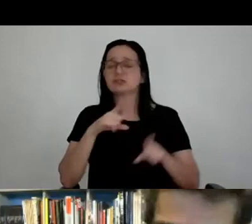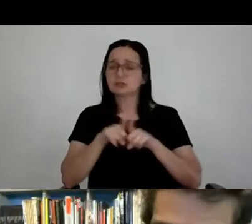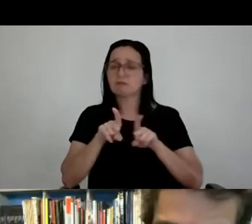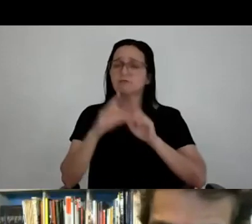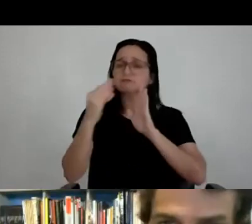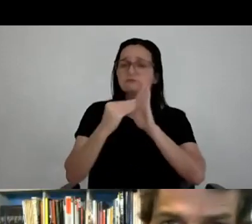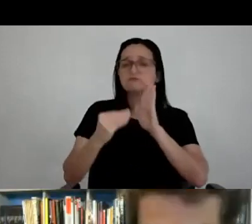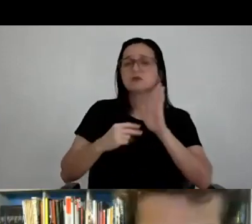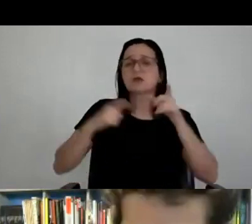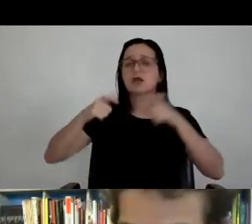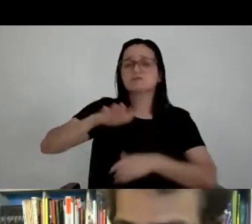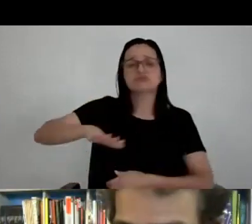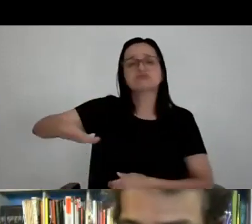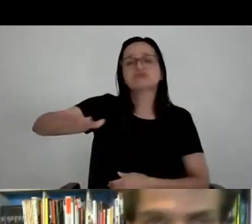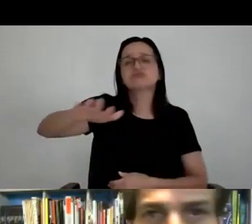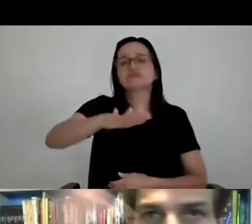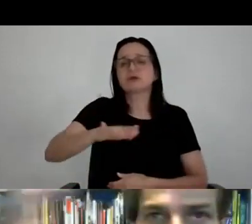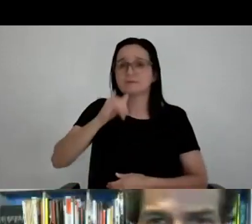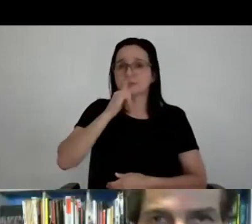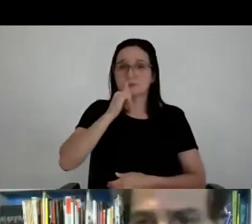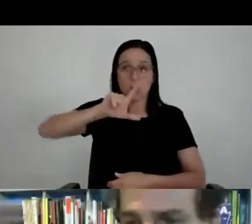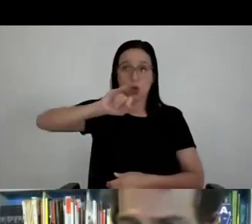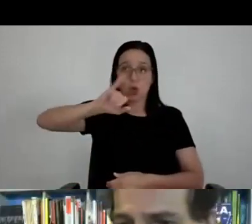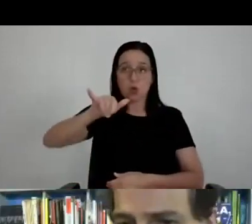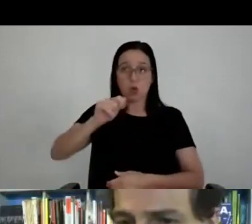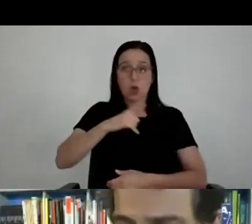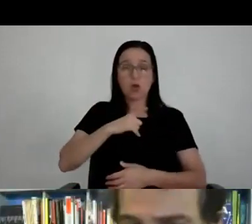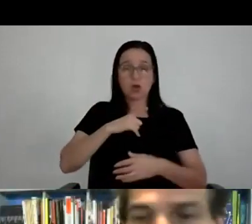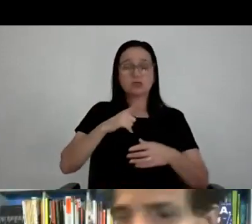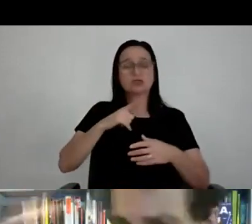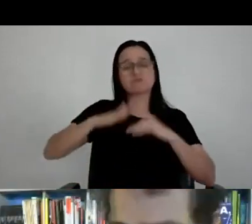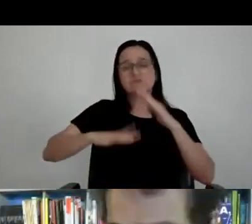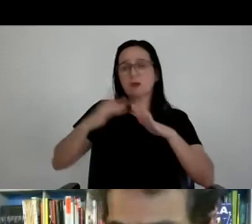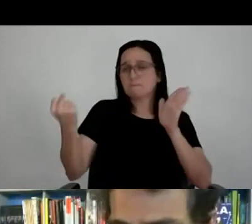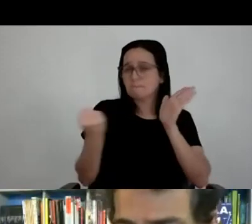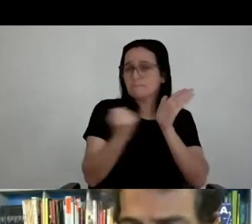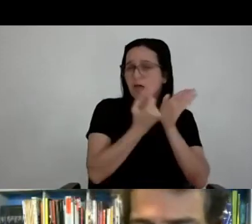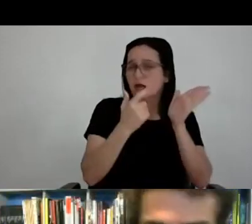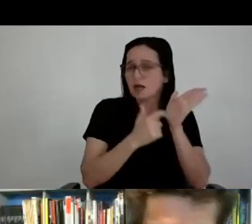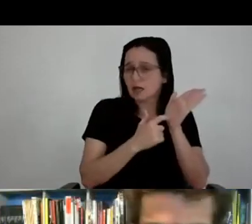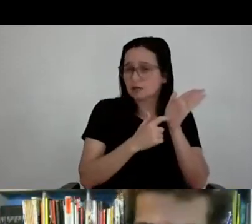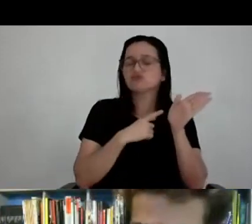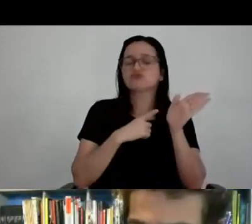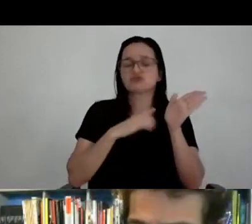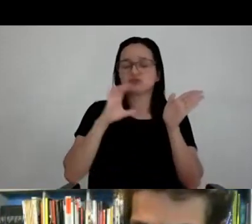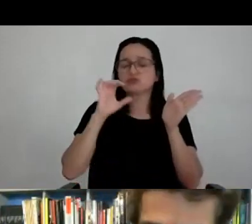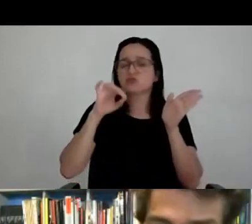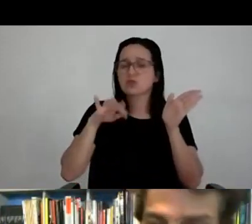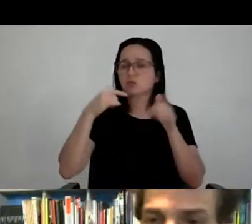conteúdo é todo o espaço ali, toda uma loja tem conteúdo, tem uma história, uma loja, uma marca tem conteúdo, muito conteúdo, muito